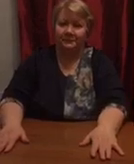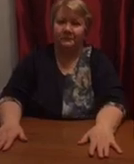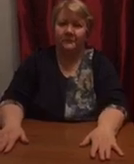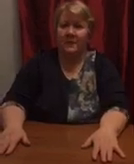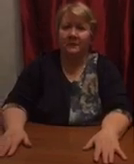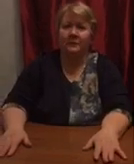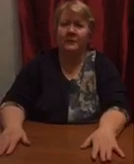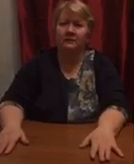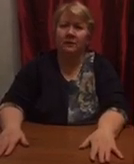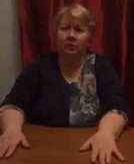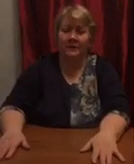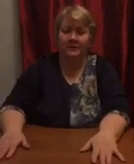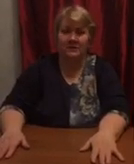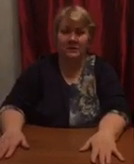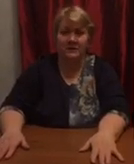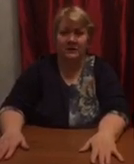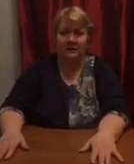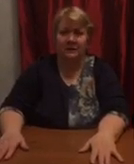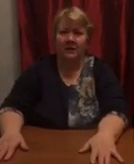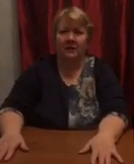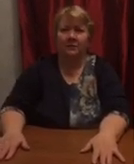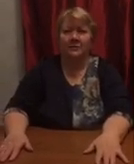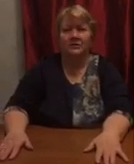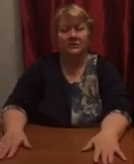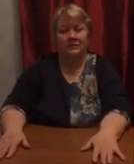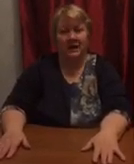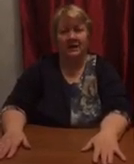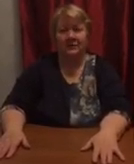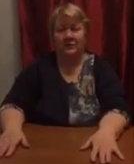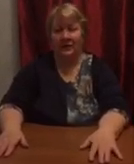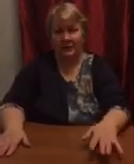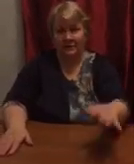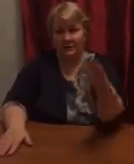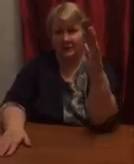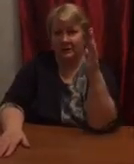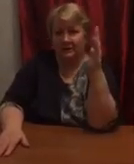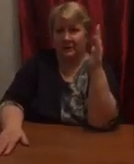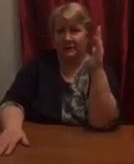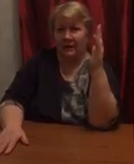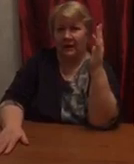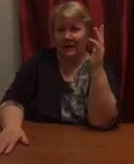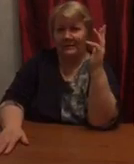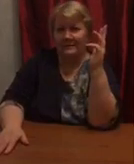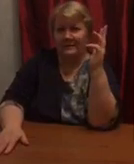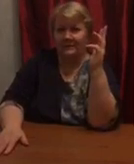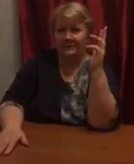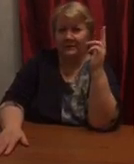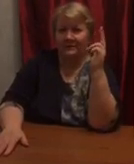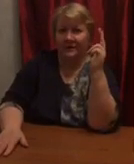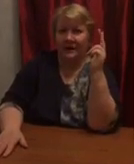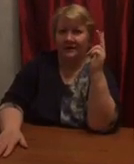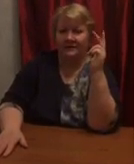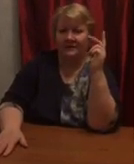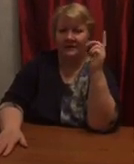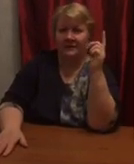Первое упражнение. Посчитаем пальчики. 1, 2, 3,